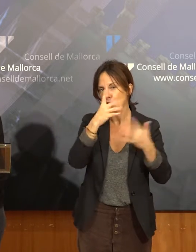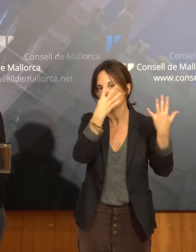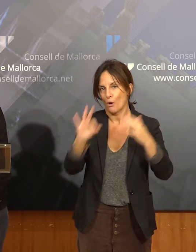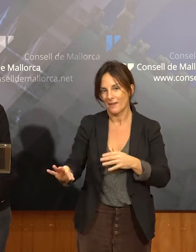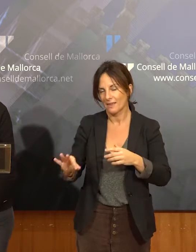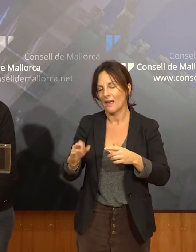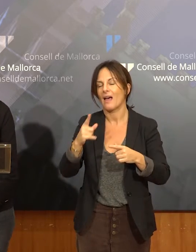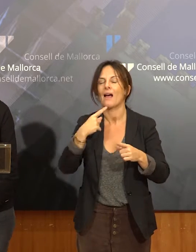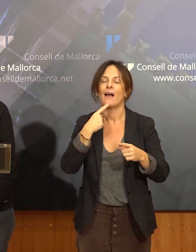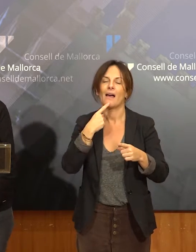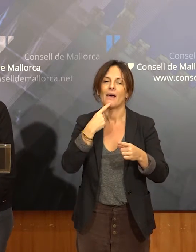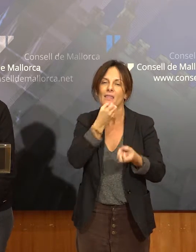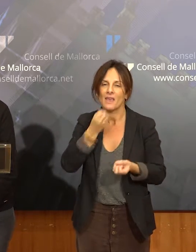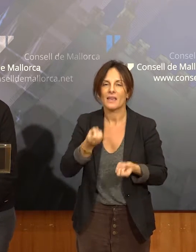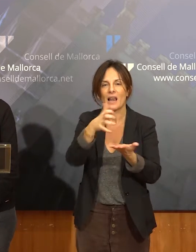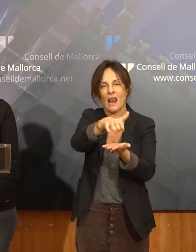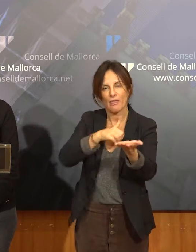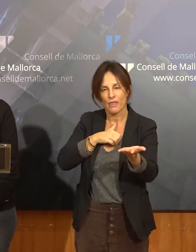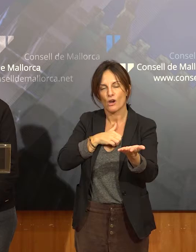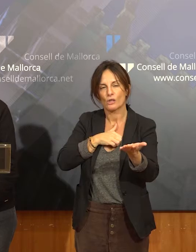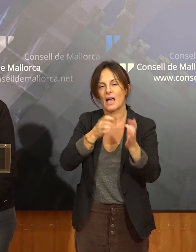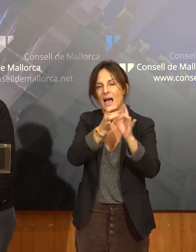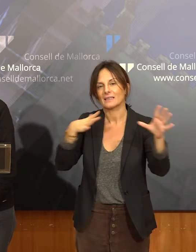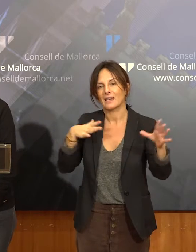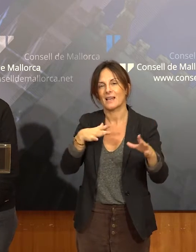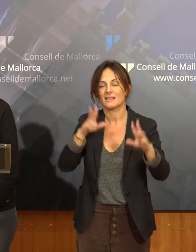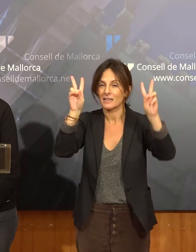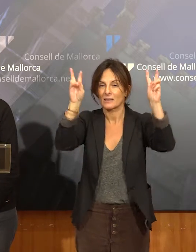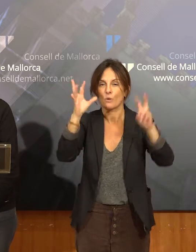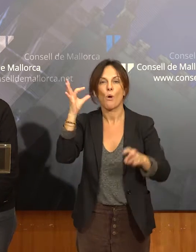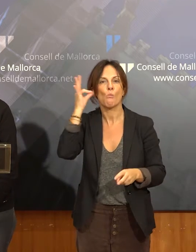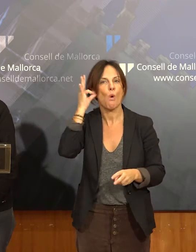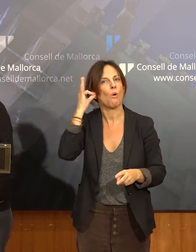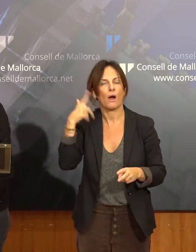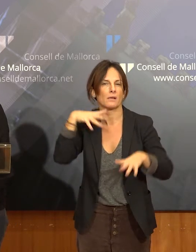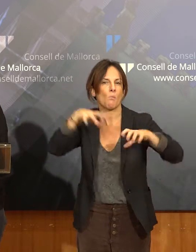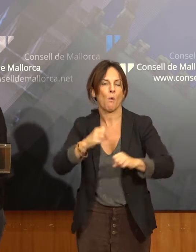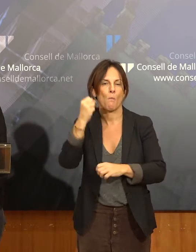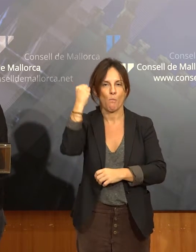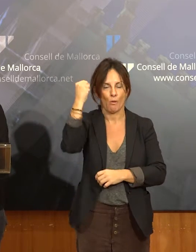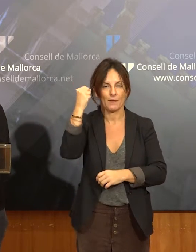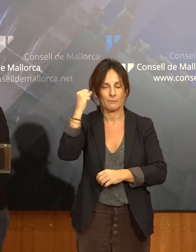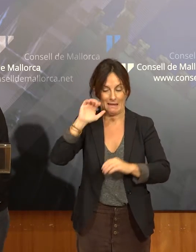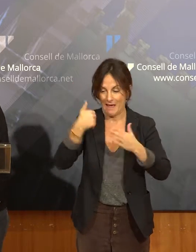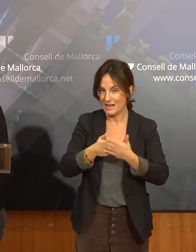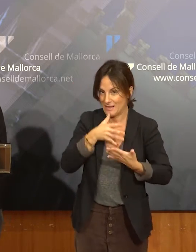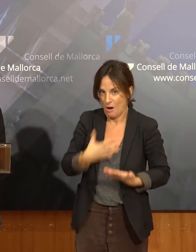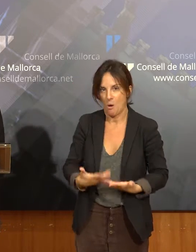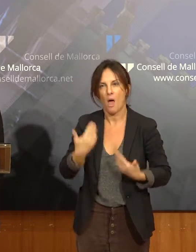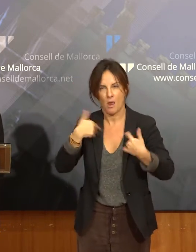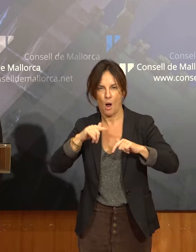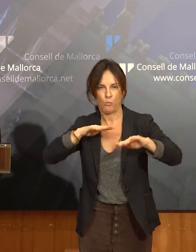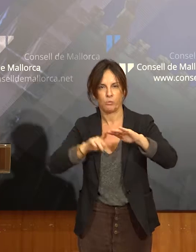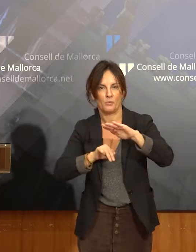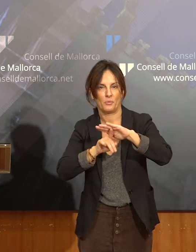Atena sobre les dones al poder. i a mi me parece que se trata que hi haia, des de llavors, mujeres en